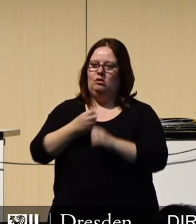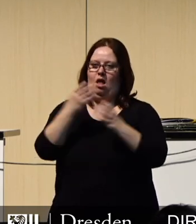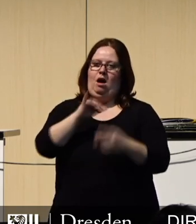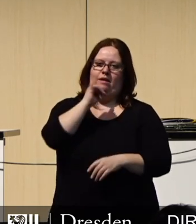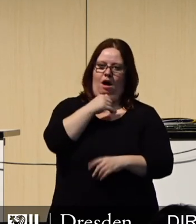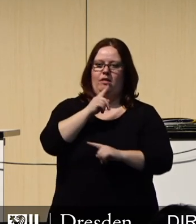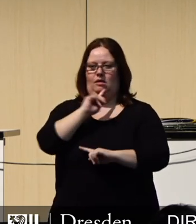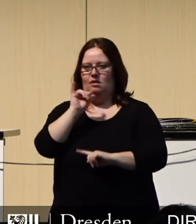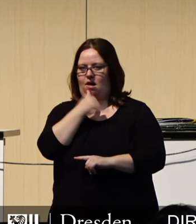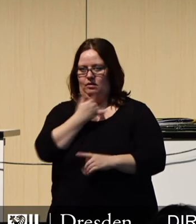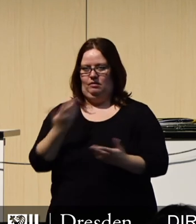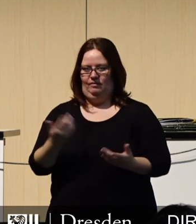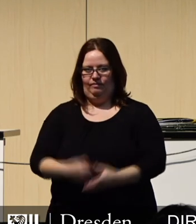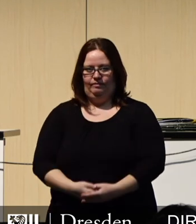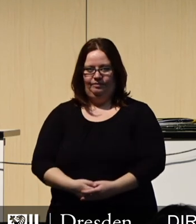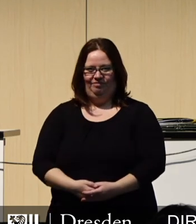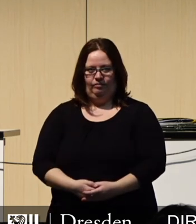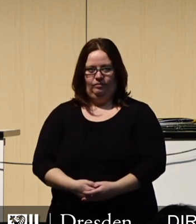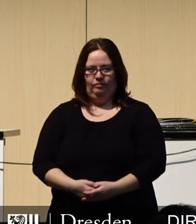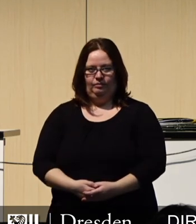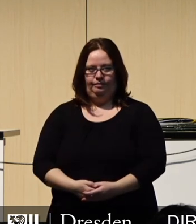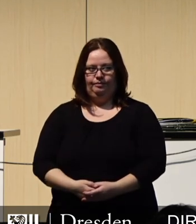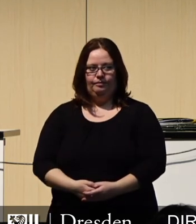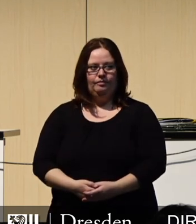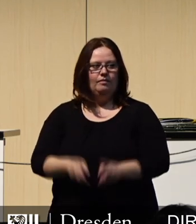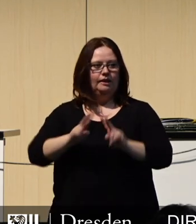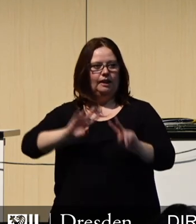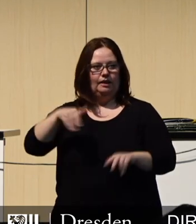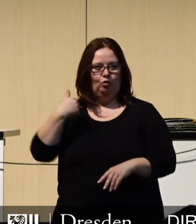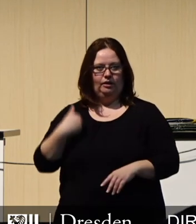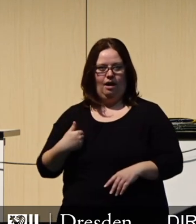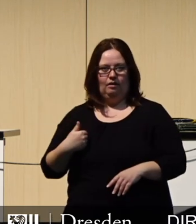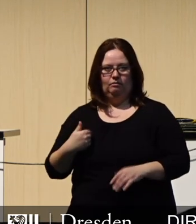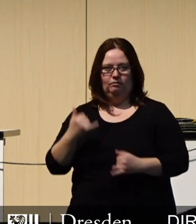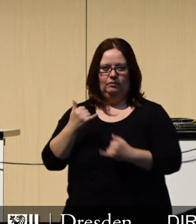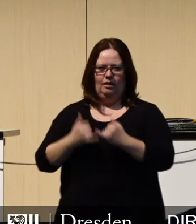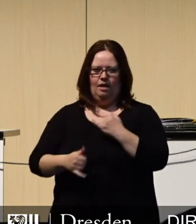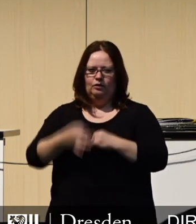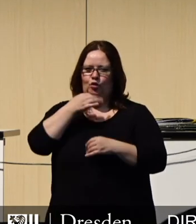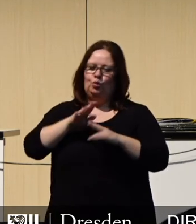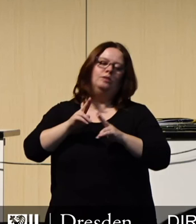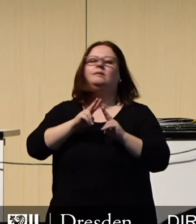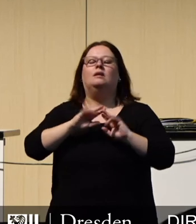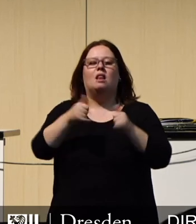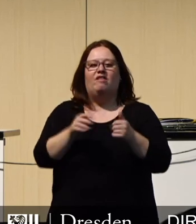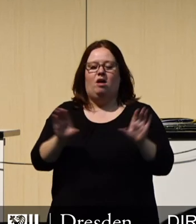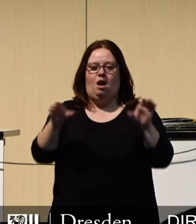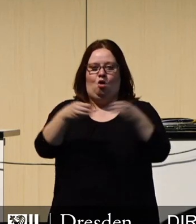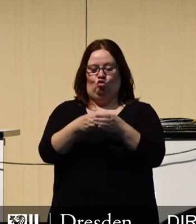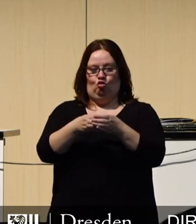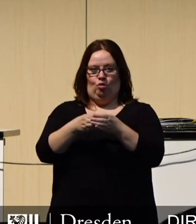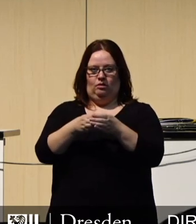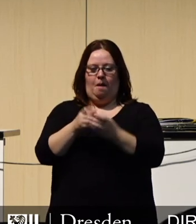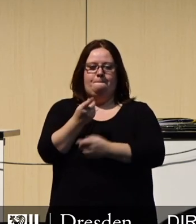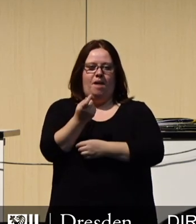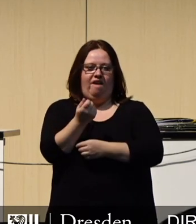herschieben. Sehr geehrte Damen und Herren, im vergangenen Jugendhilfeausschuss fiel bei der